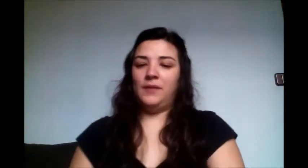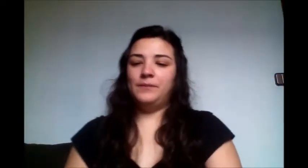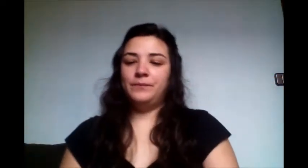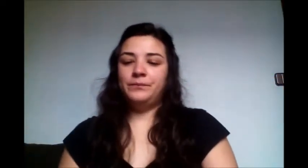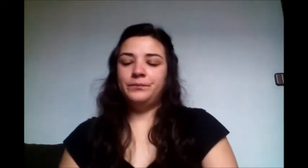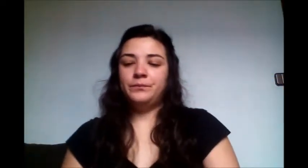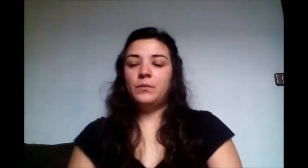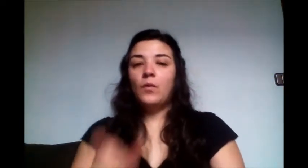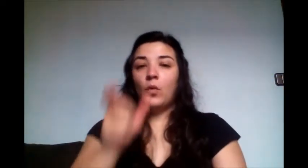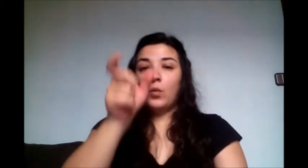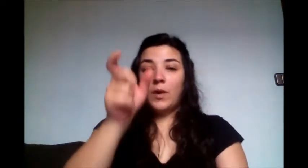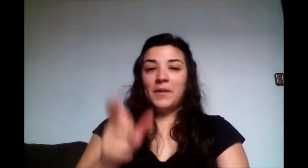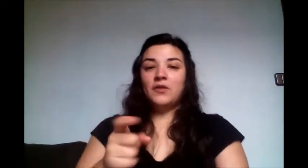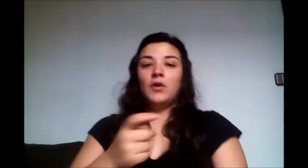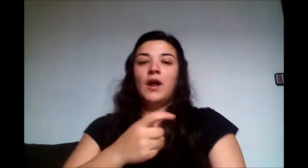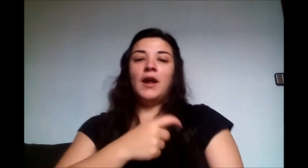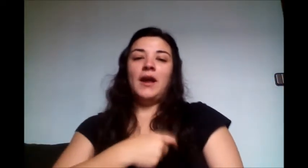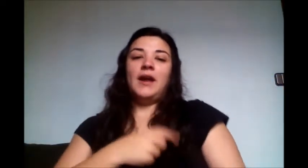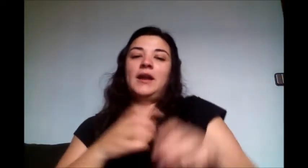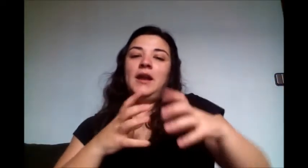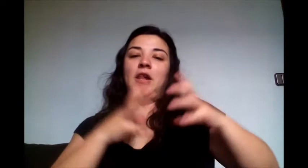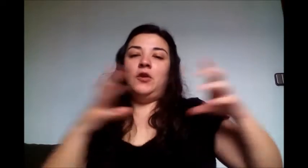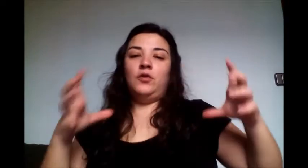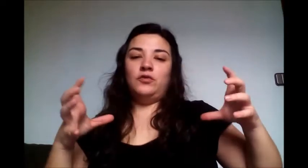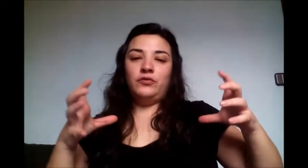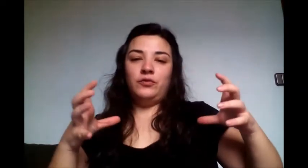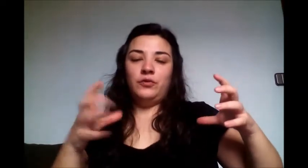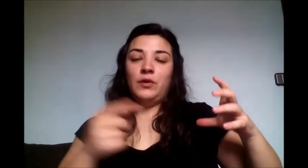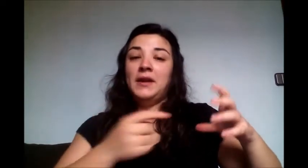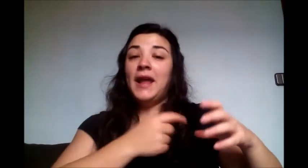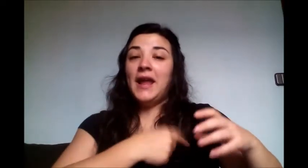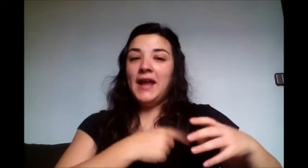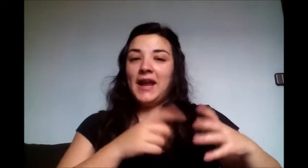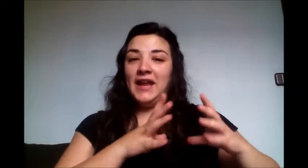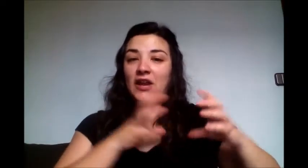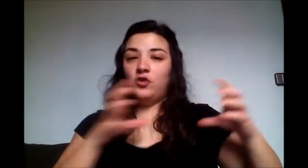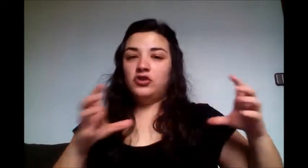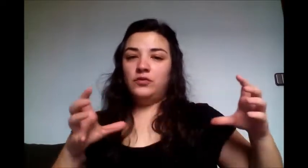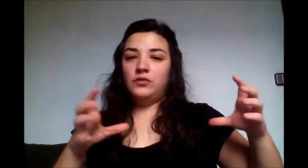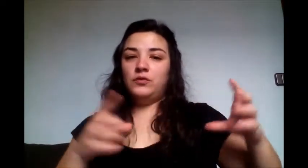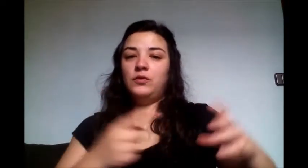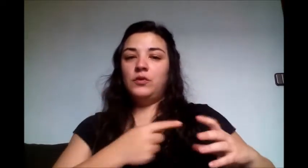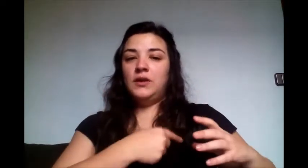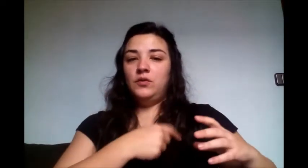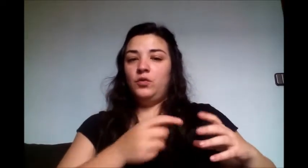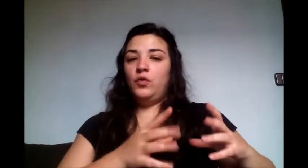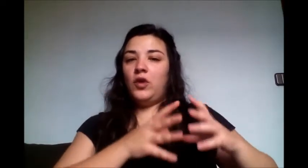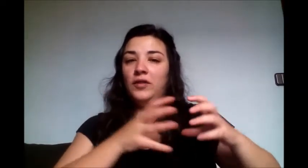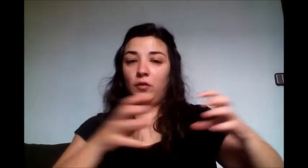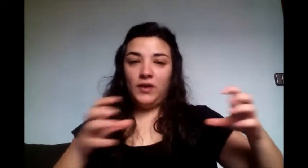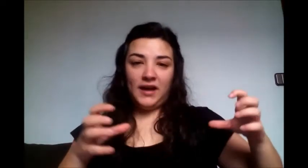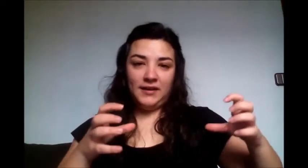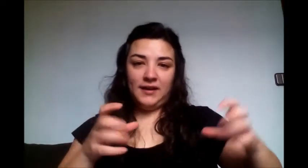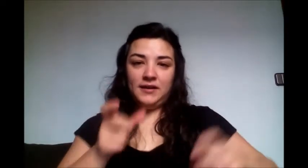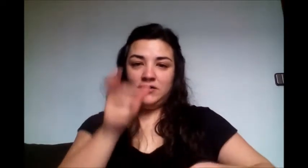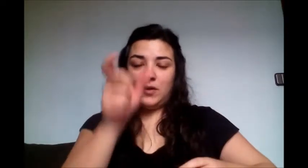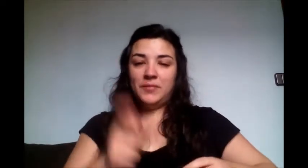generous, a great person, a